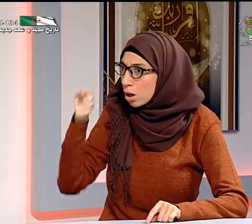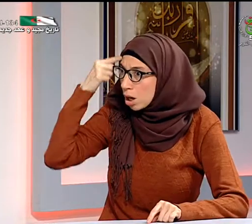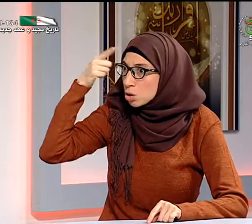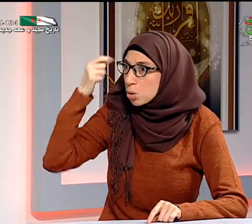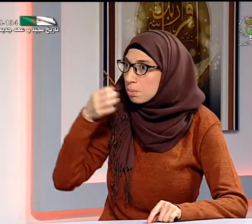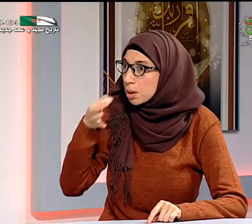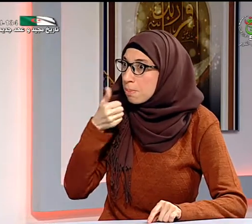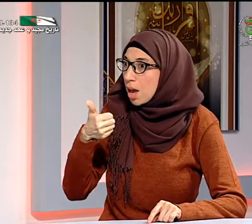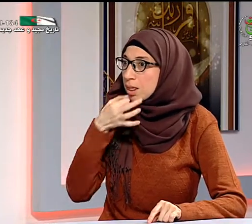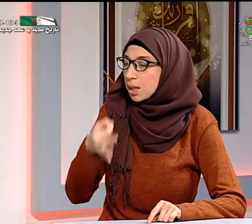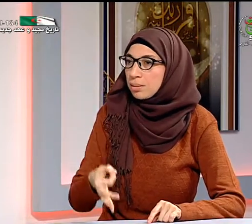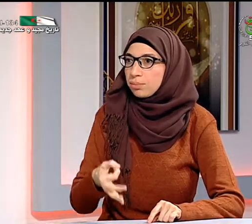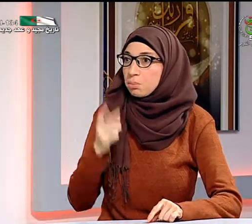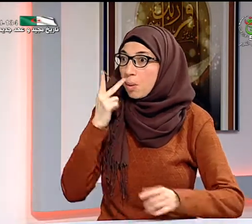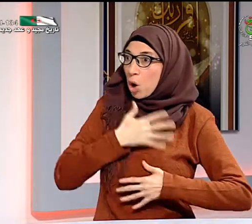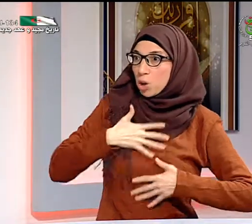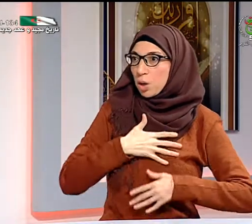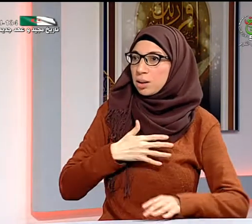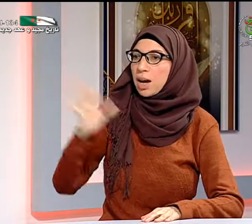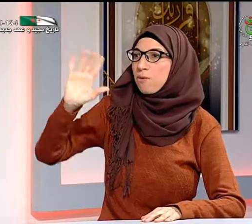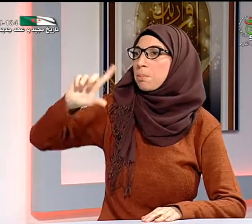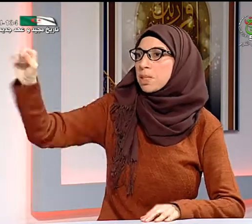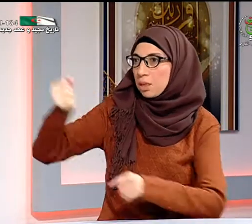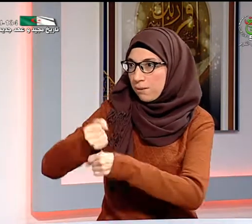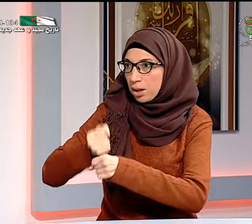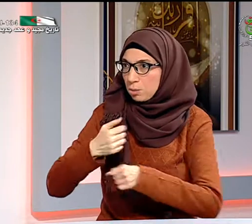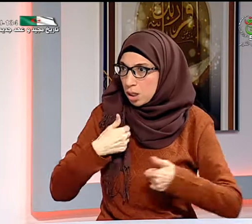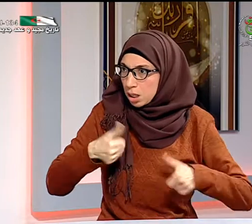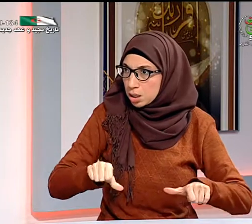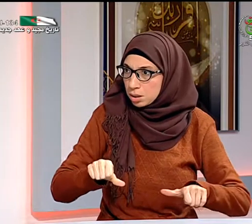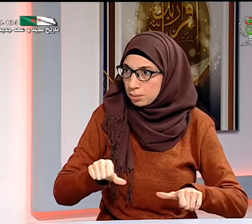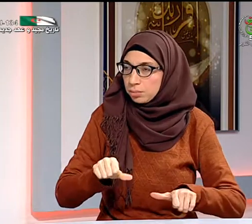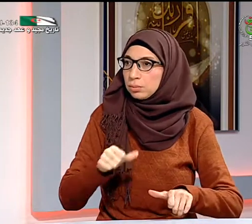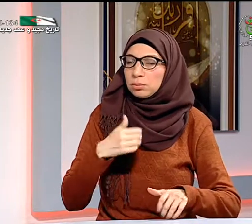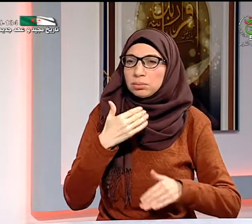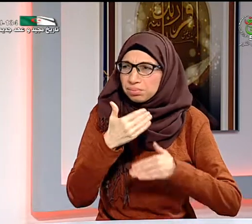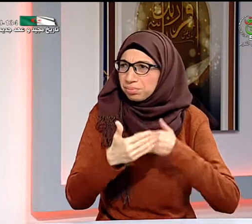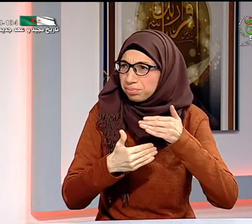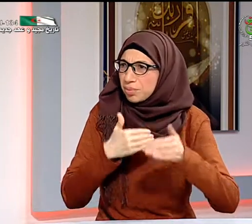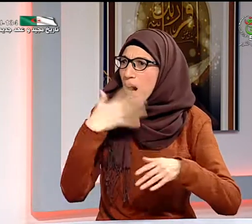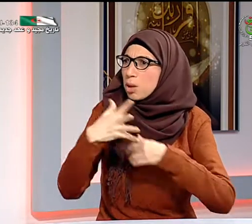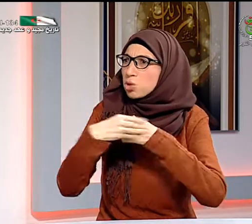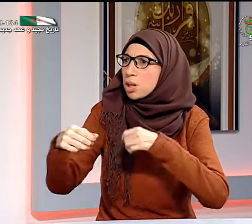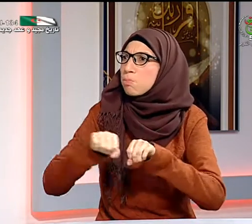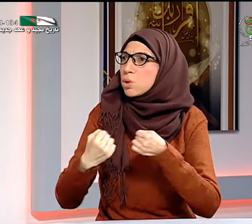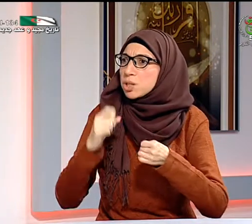يعني كنت أجلس وكانت الأستاذة تقول بإيماءات أني علي أن أقول كلمة با